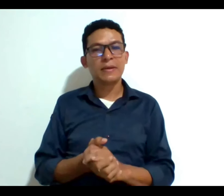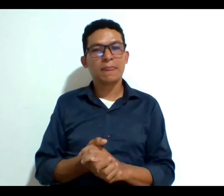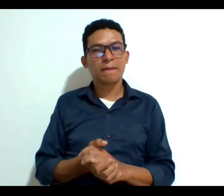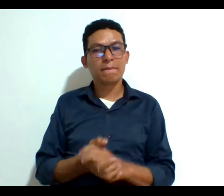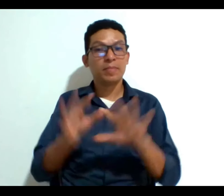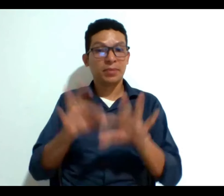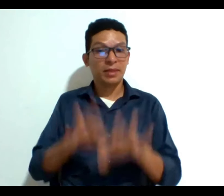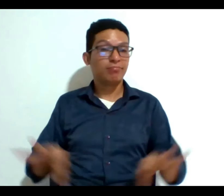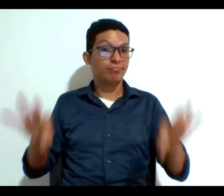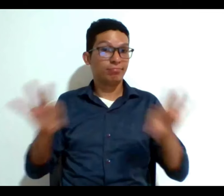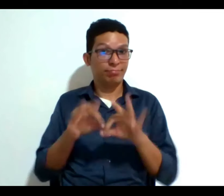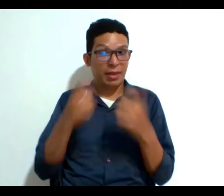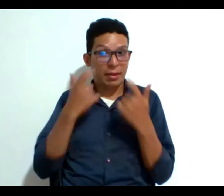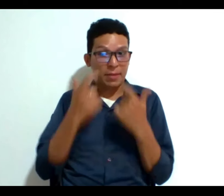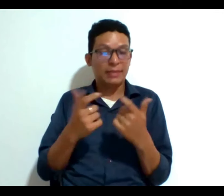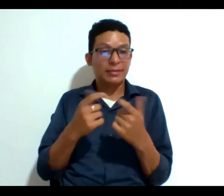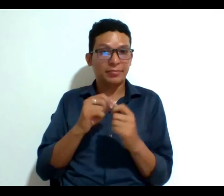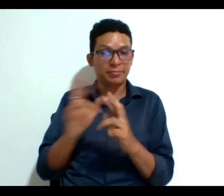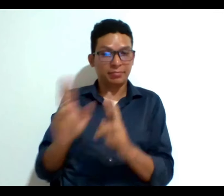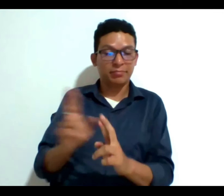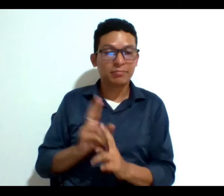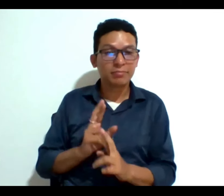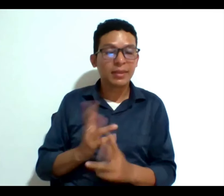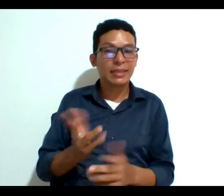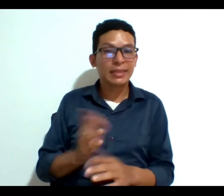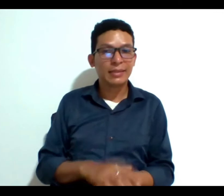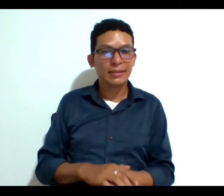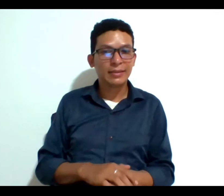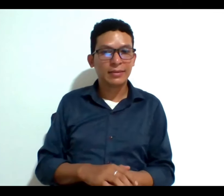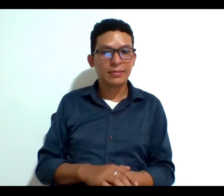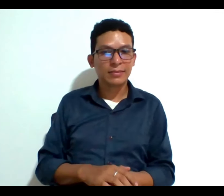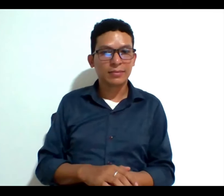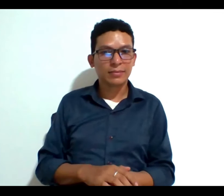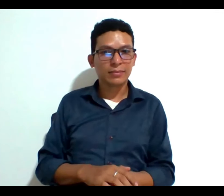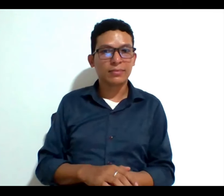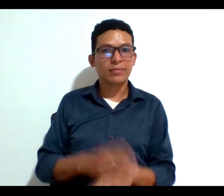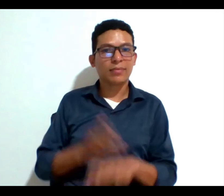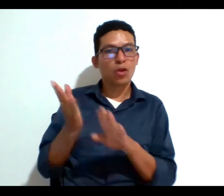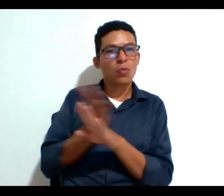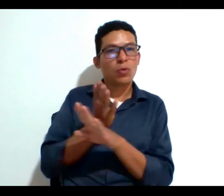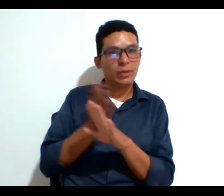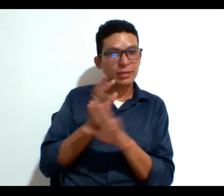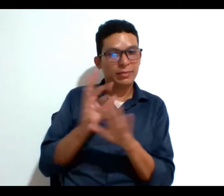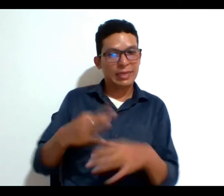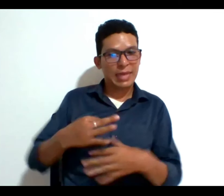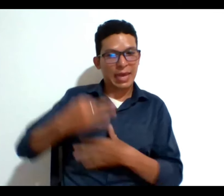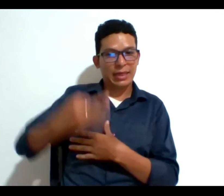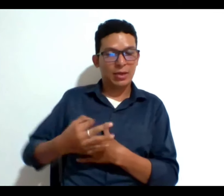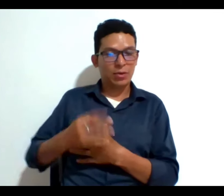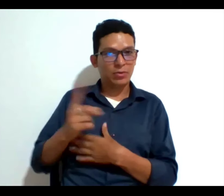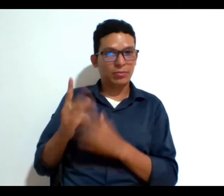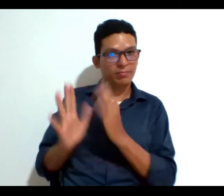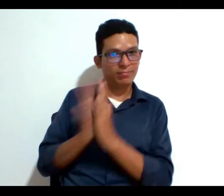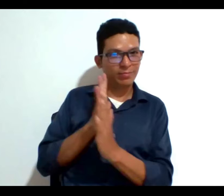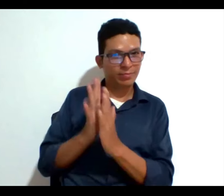importantísimos para contestar esa pregunta y para delinear esos problemas éticos que pueden surgir en este caso